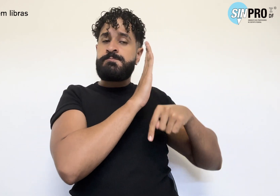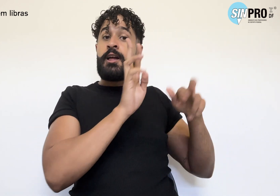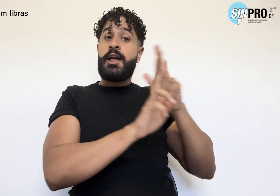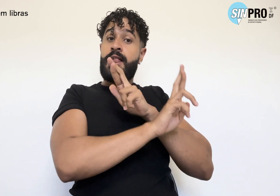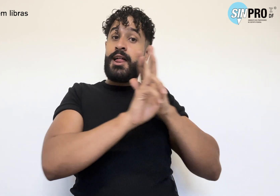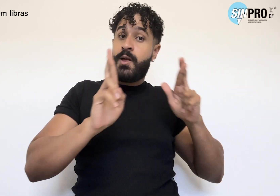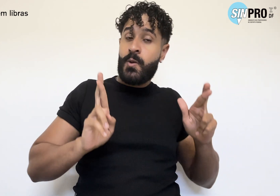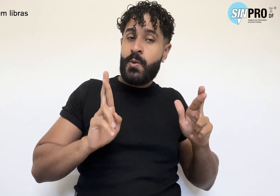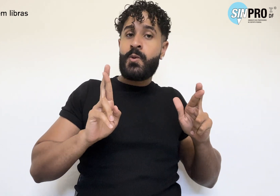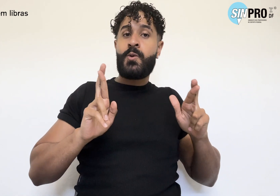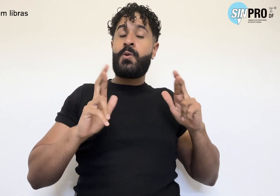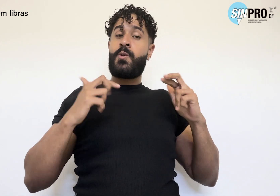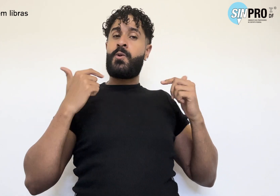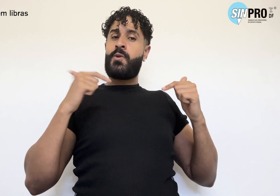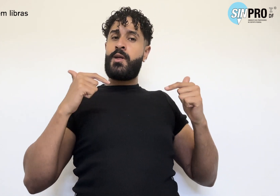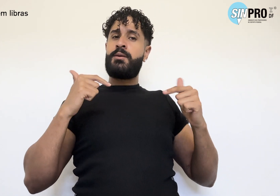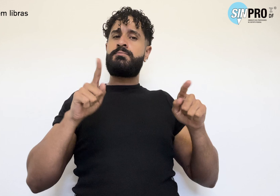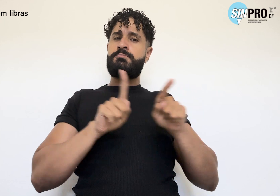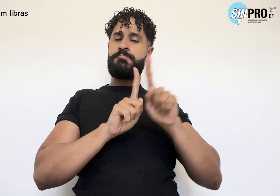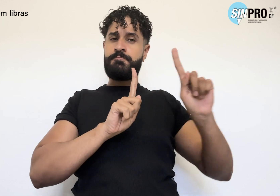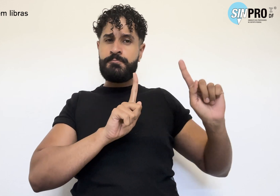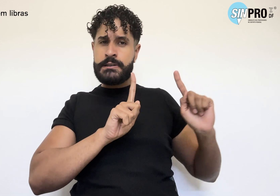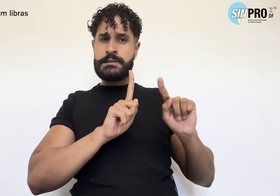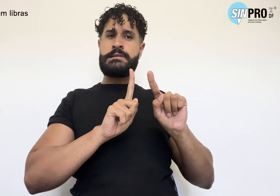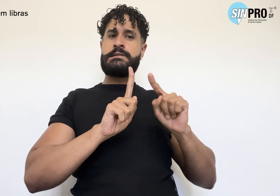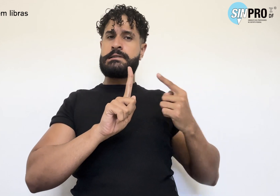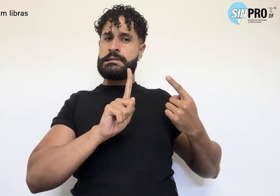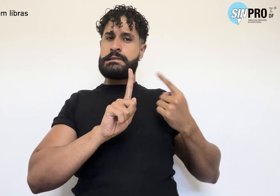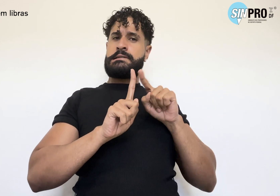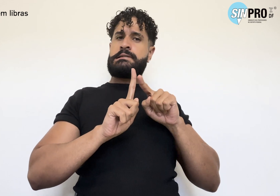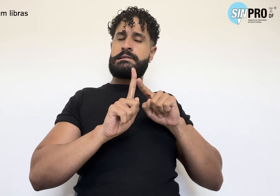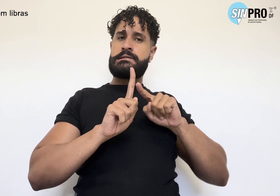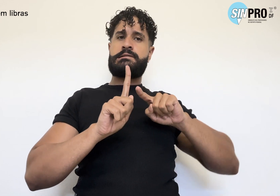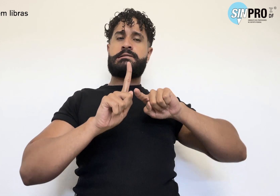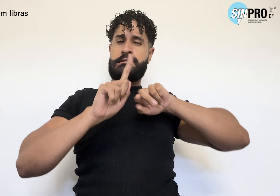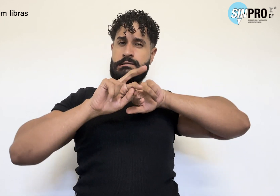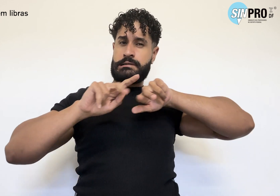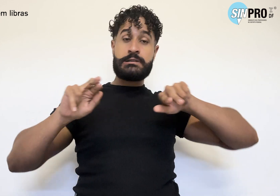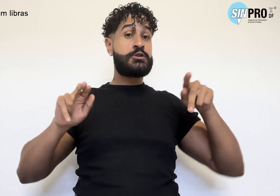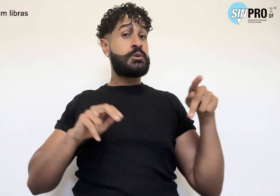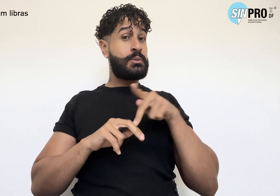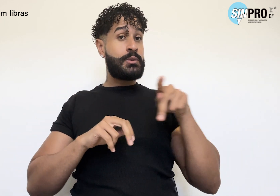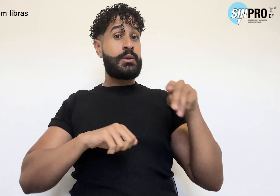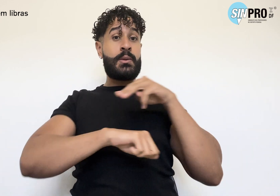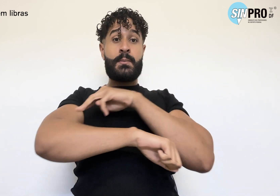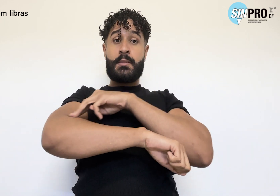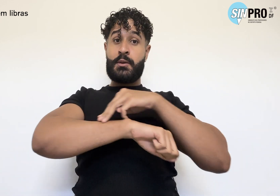atuação e os desafios das e dos profissionais do Magistério Público que fazem